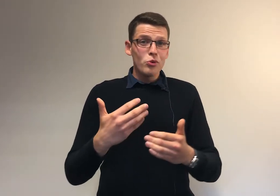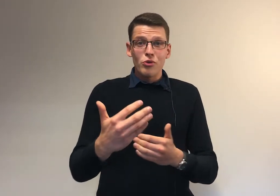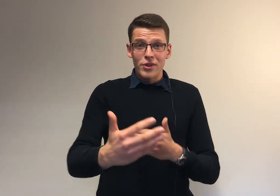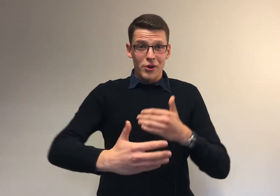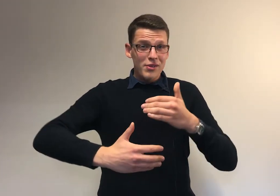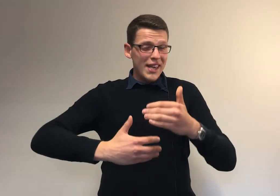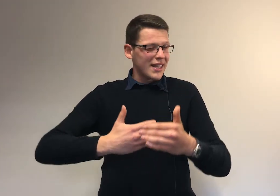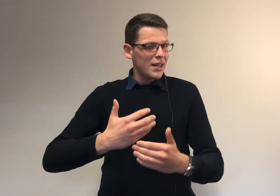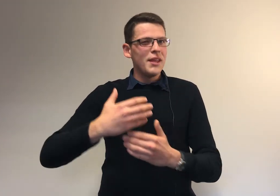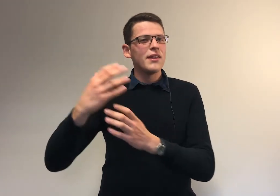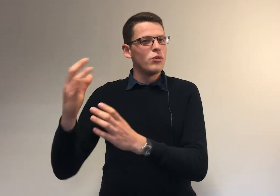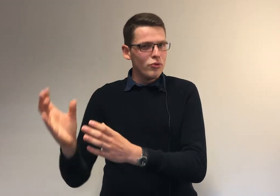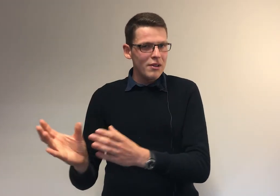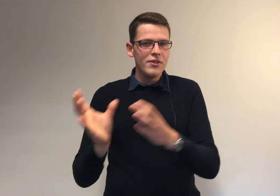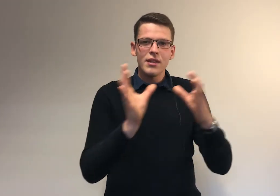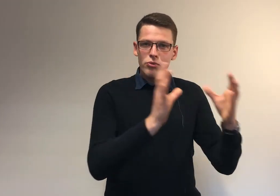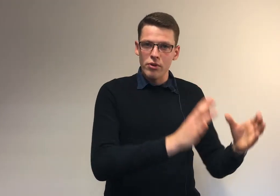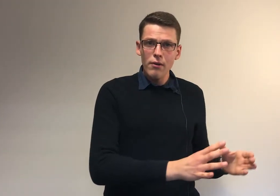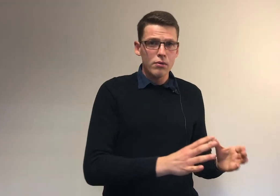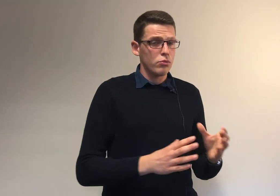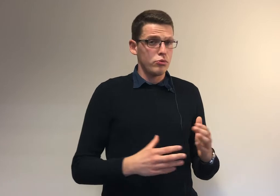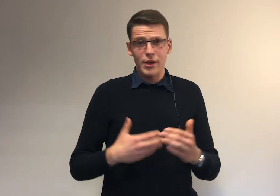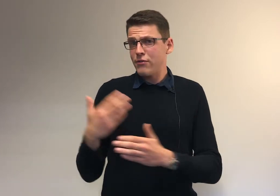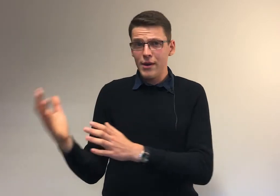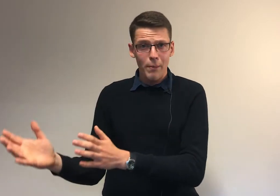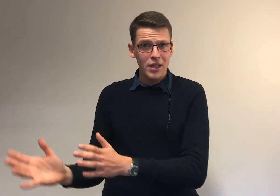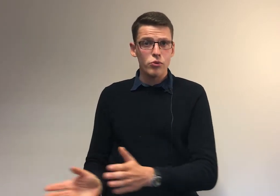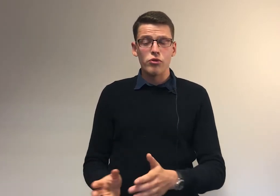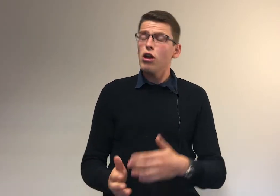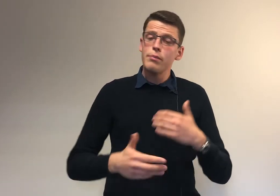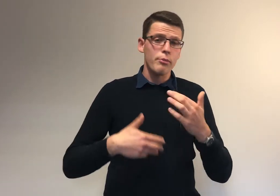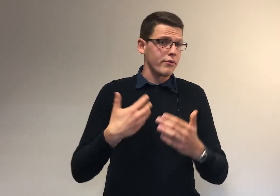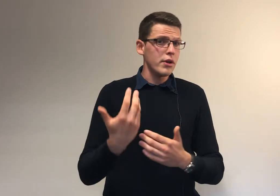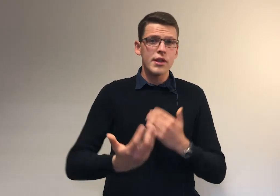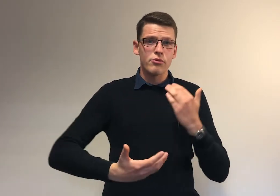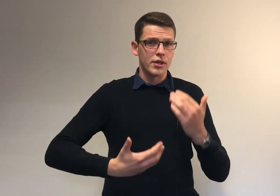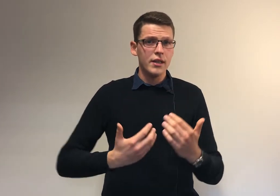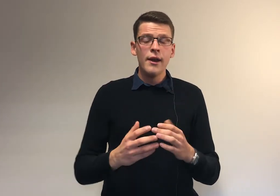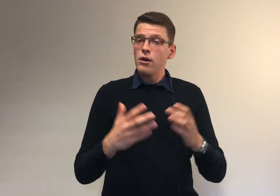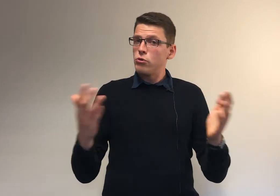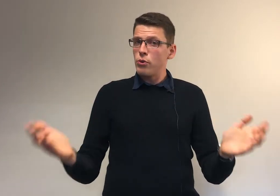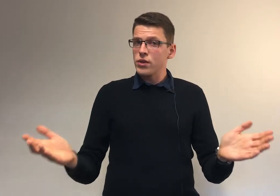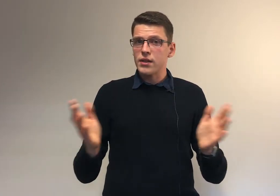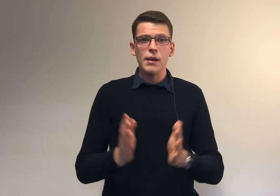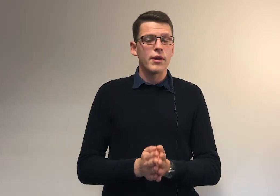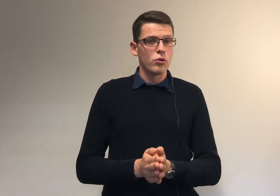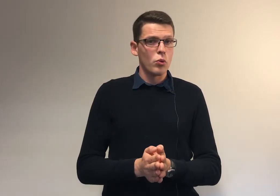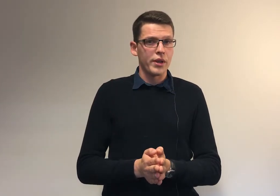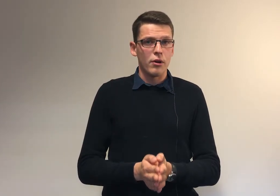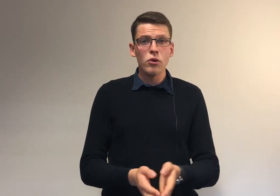de réussir à t'adapter à cette nouvelle vie d'étudiant. Ça se fait en partie tout seul et puis parfois, si tu as besoin d'aide, tu peux contacter les personnes compétentes